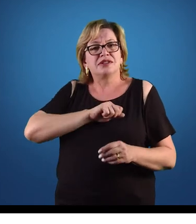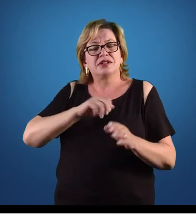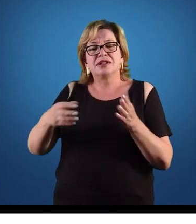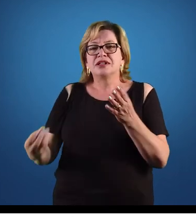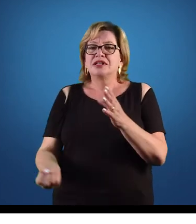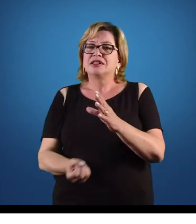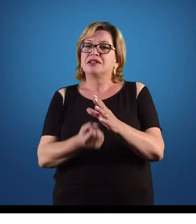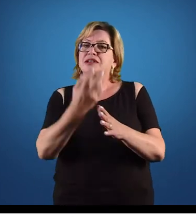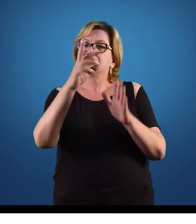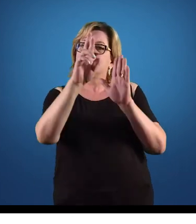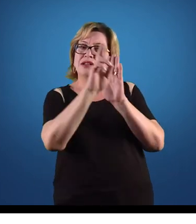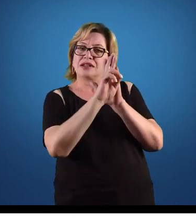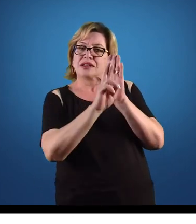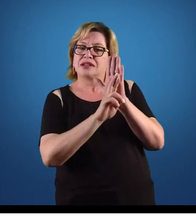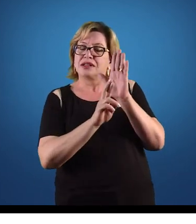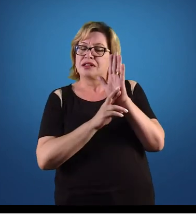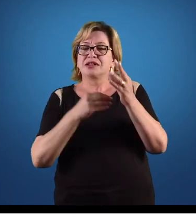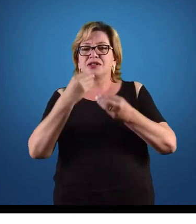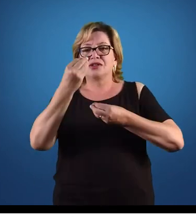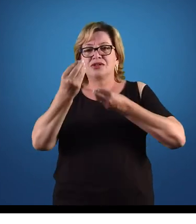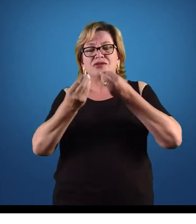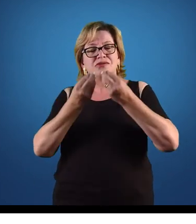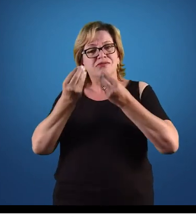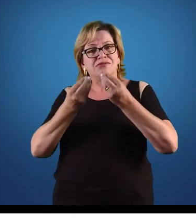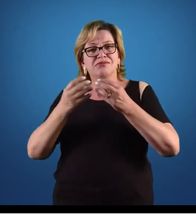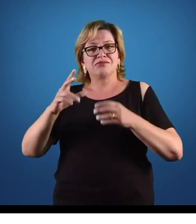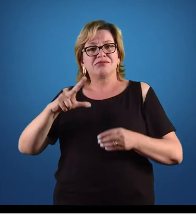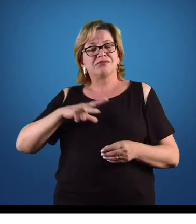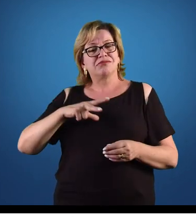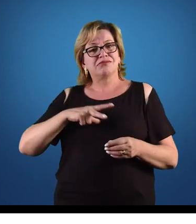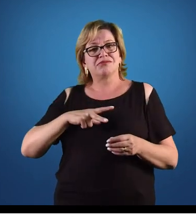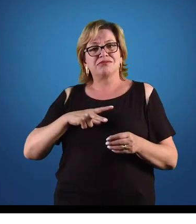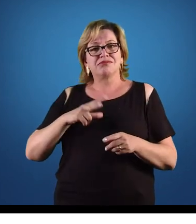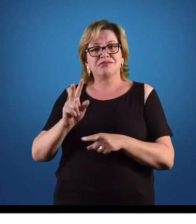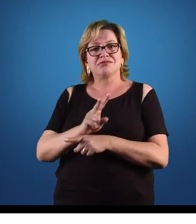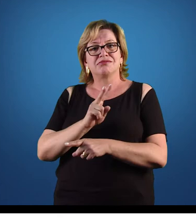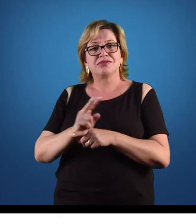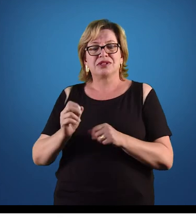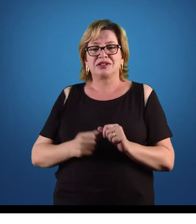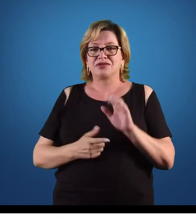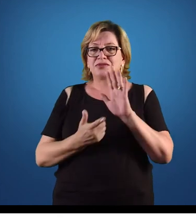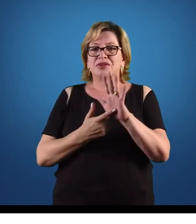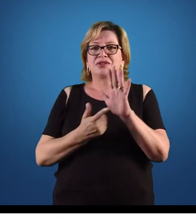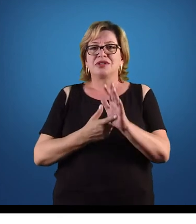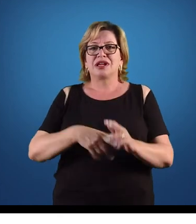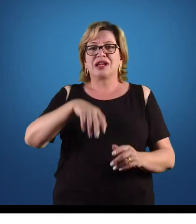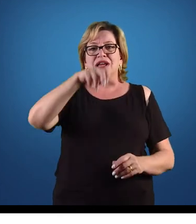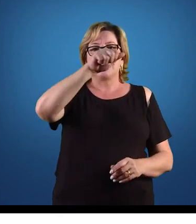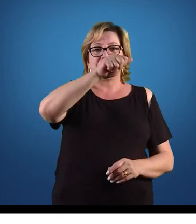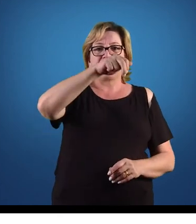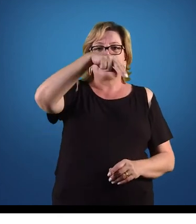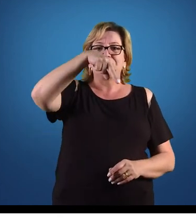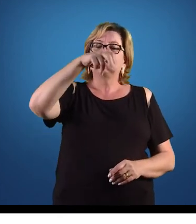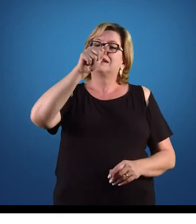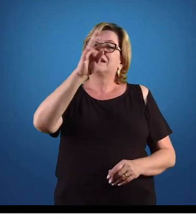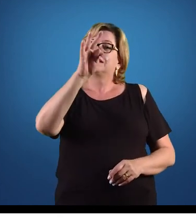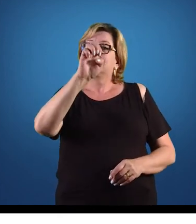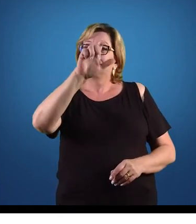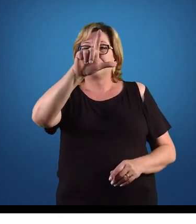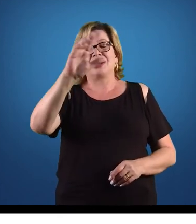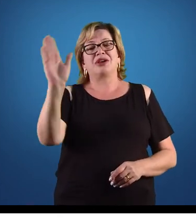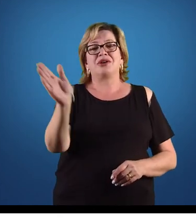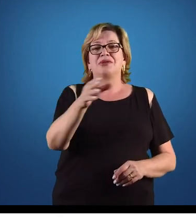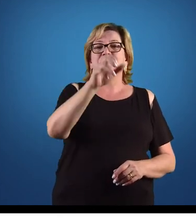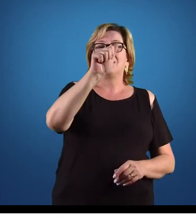as regras de atuação de cada um. E aí, citamos algum deles, né? A ANEL, a ANATEL, a